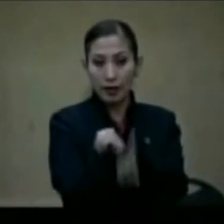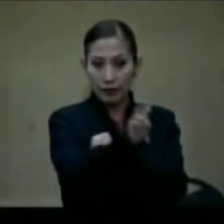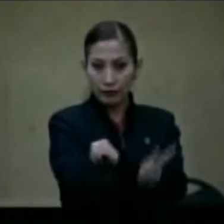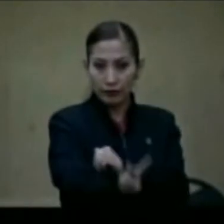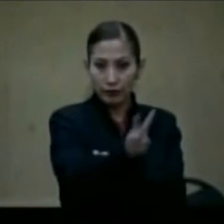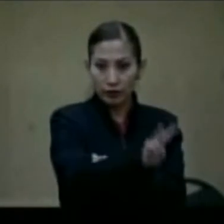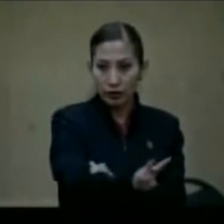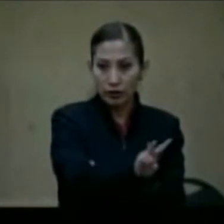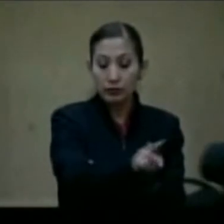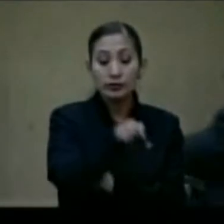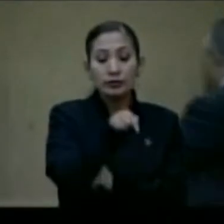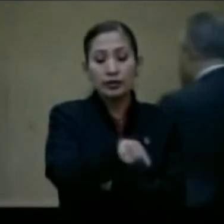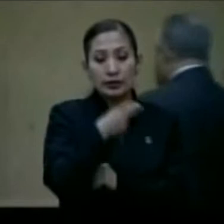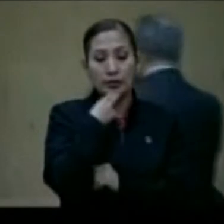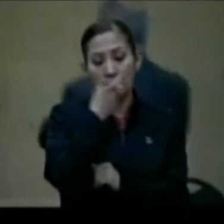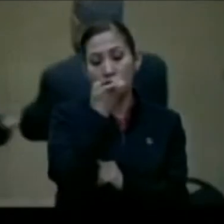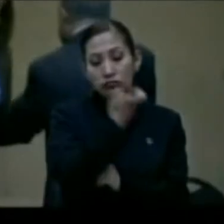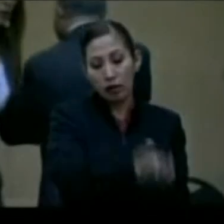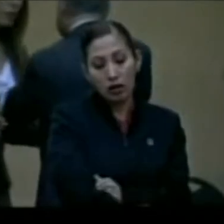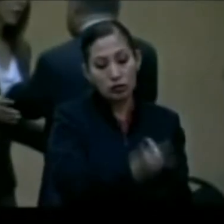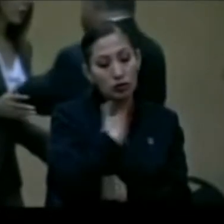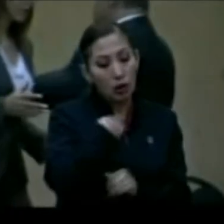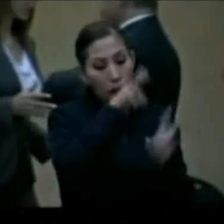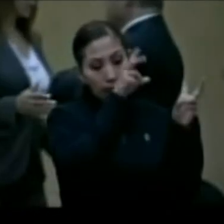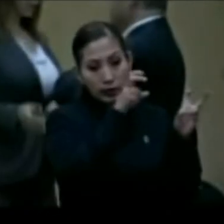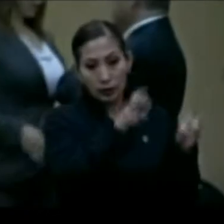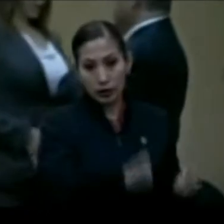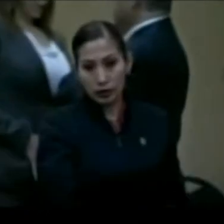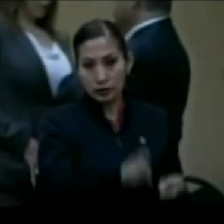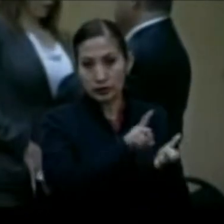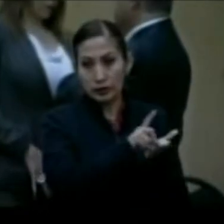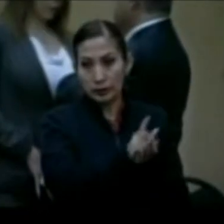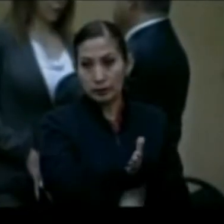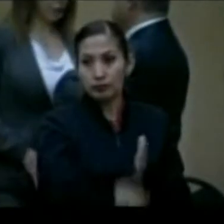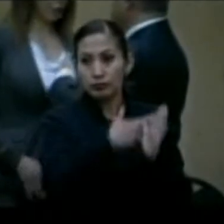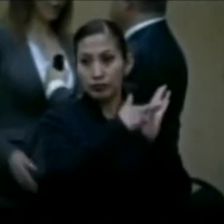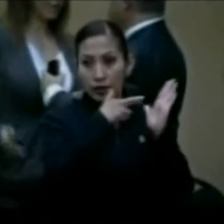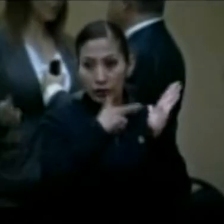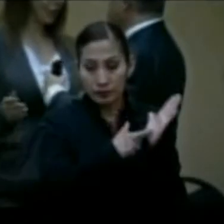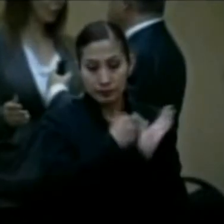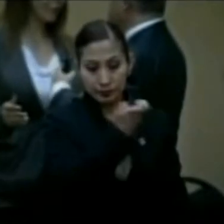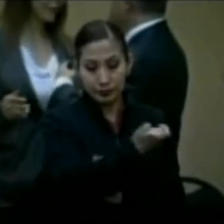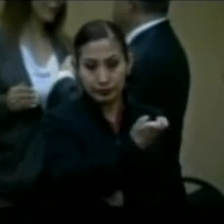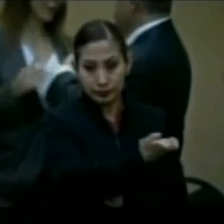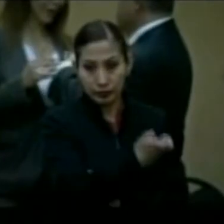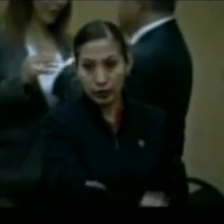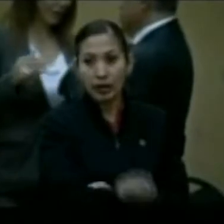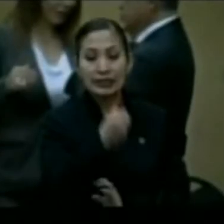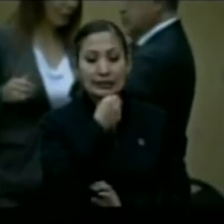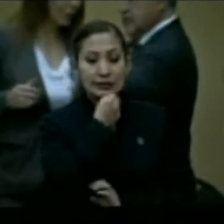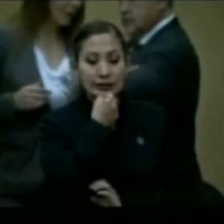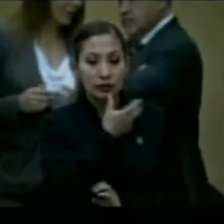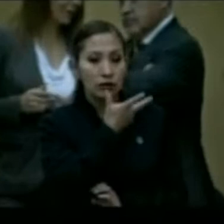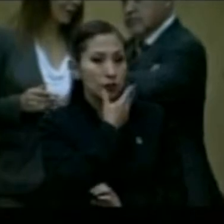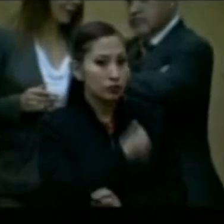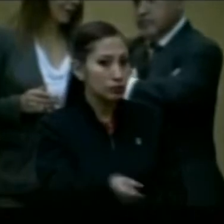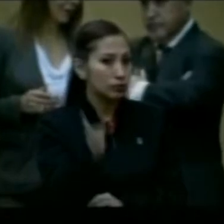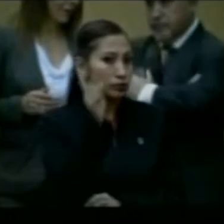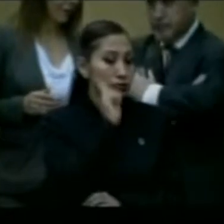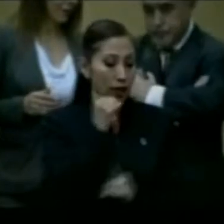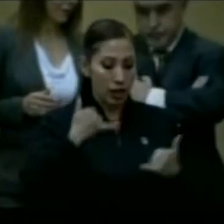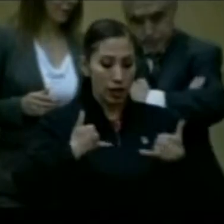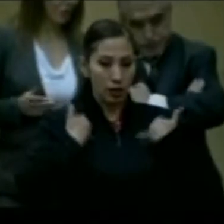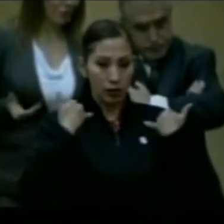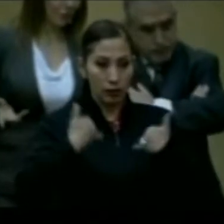viernes responden justamente a los temas de dichos protocolos, niños, niñas y